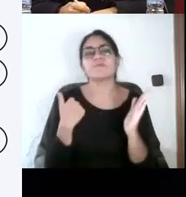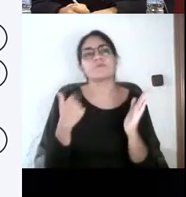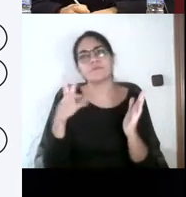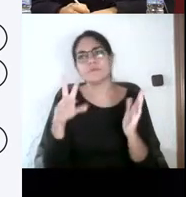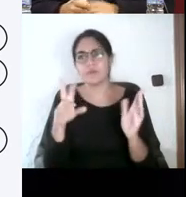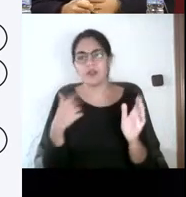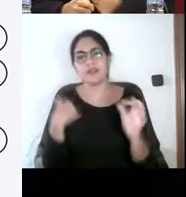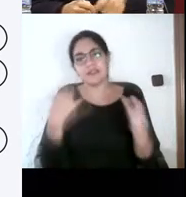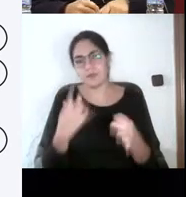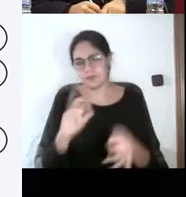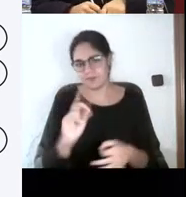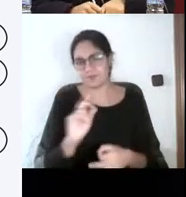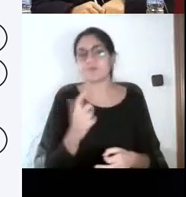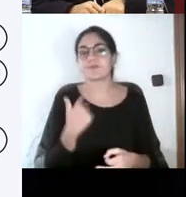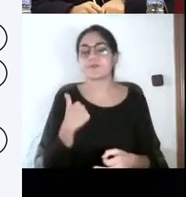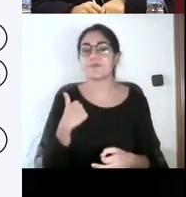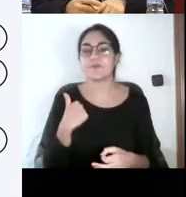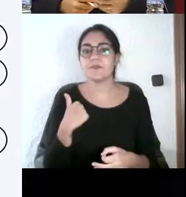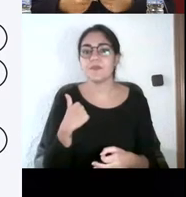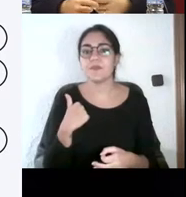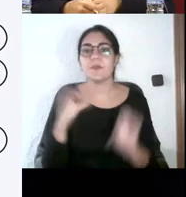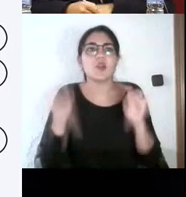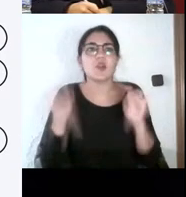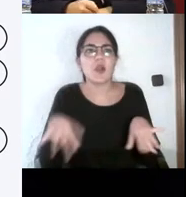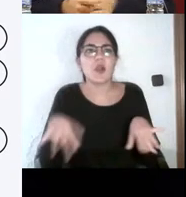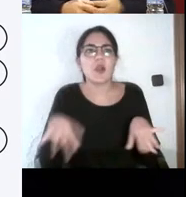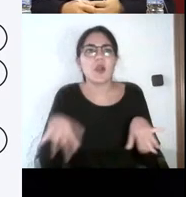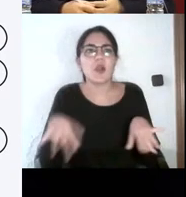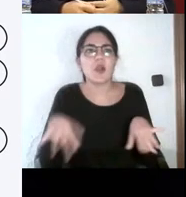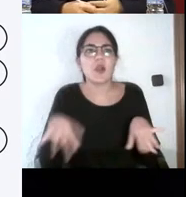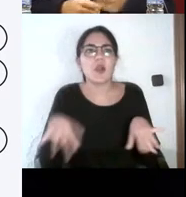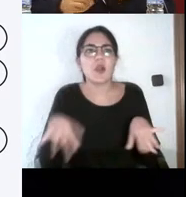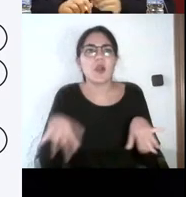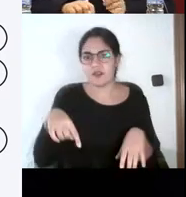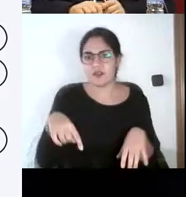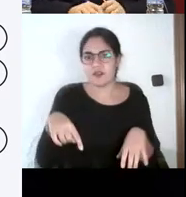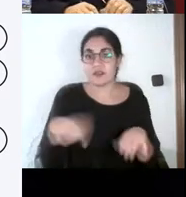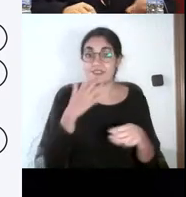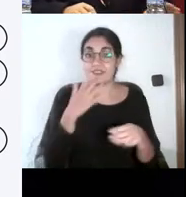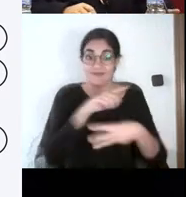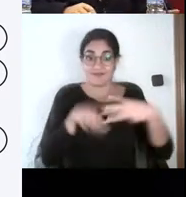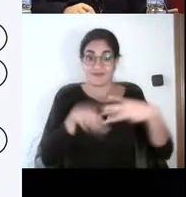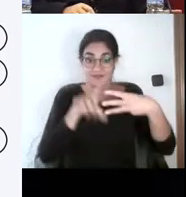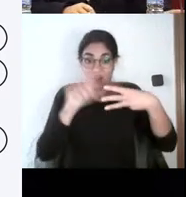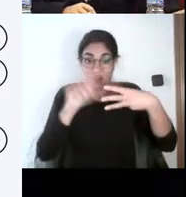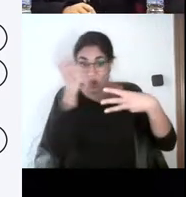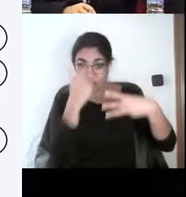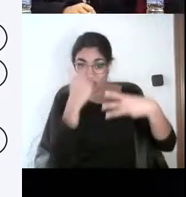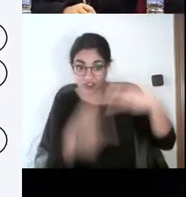a veces, simplemente cuando pensásemos en si cuando hacemos evaluación tenemos estas tres cosas, estaríamos ganando mucho.